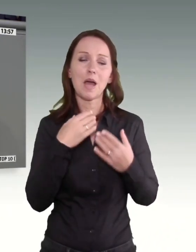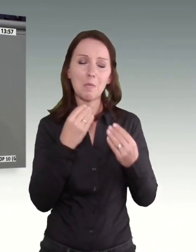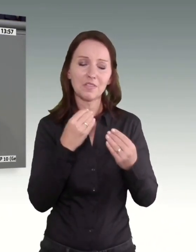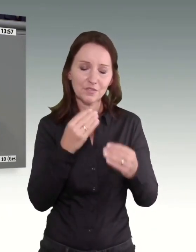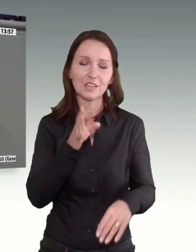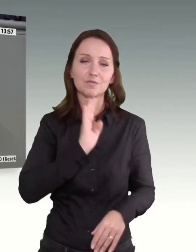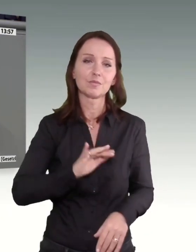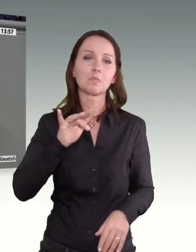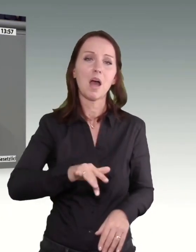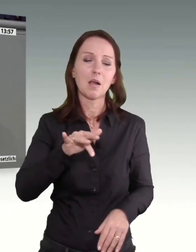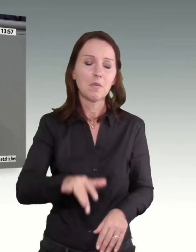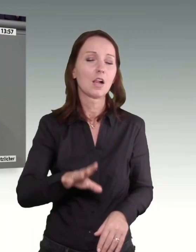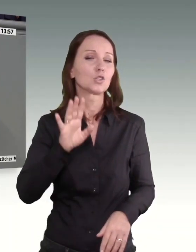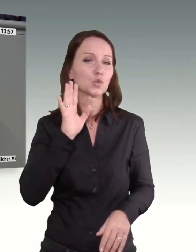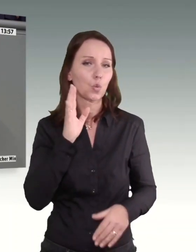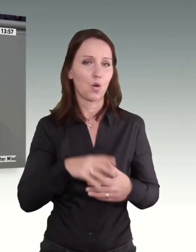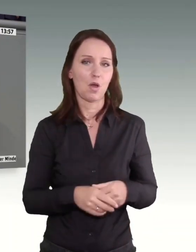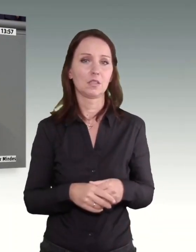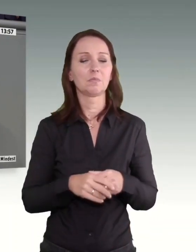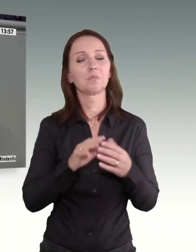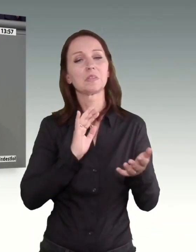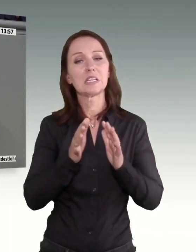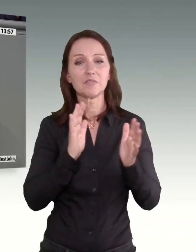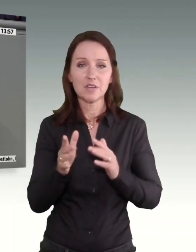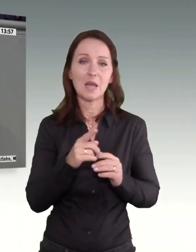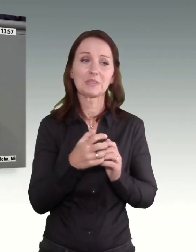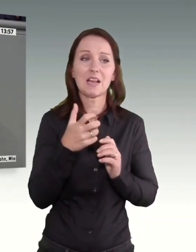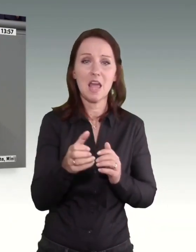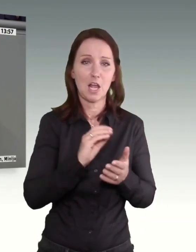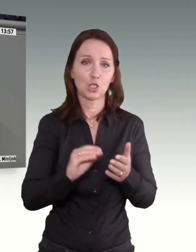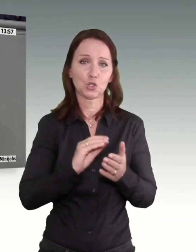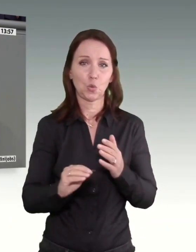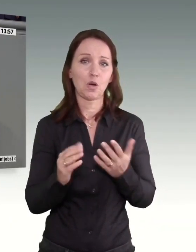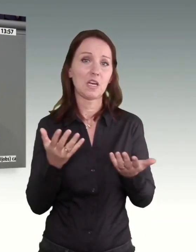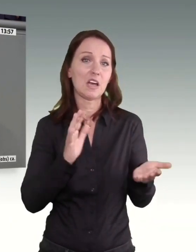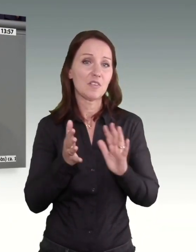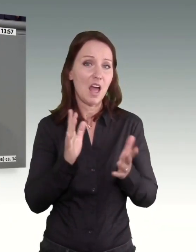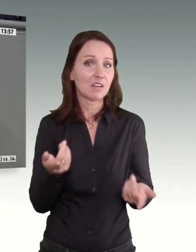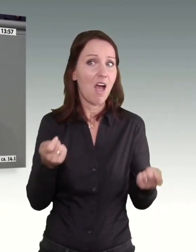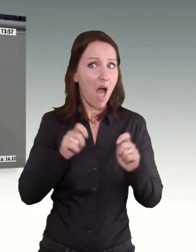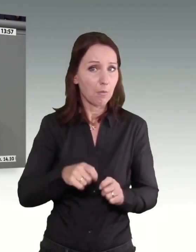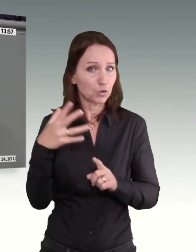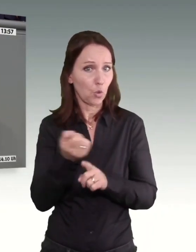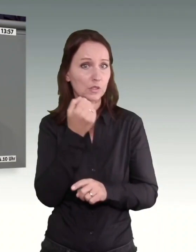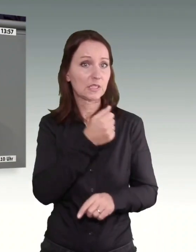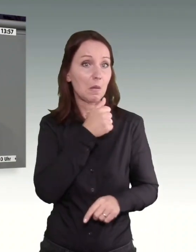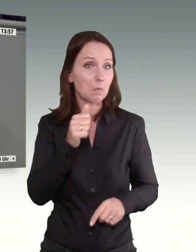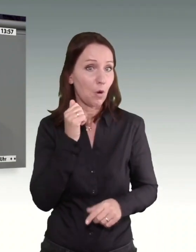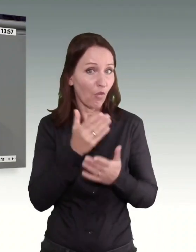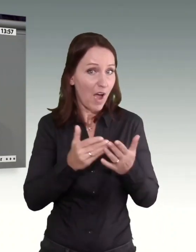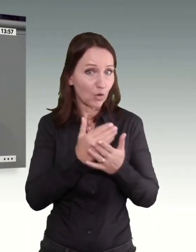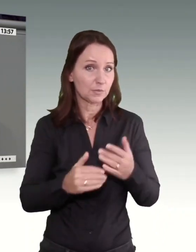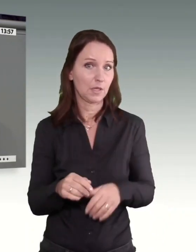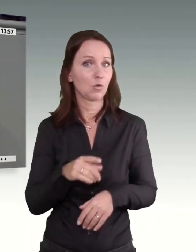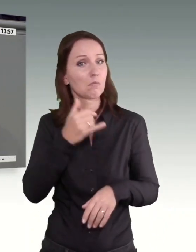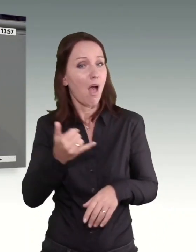zuzuhören und vielleicht mal ein bisschen länger zur Schule gehen, mal einen Abschluss zu machen, mal einen Beruf zu erlernen, mal ein paar